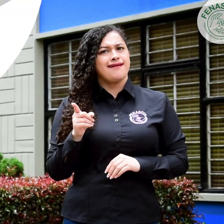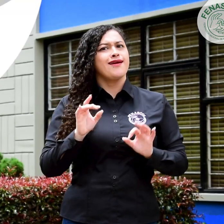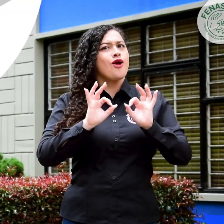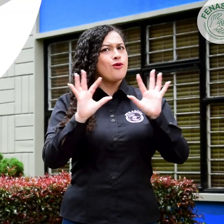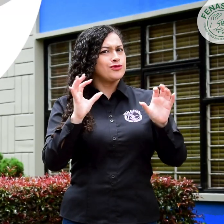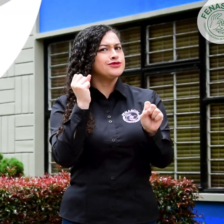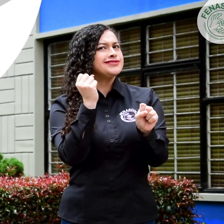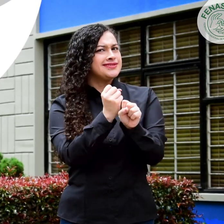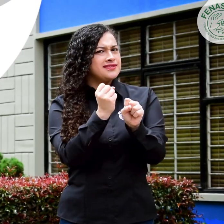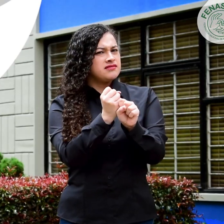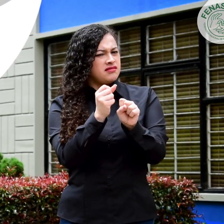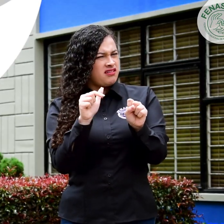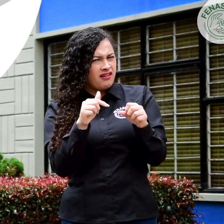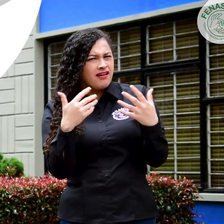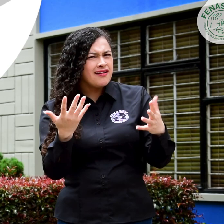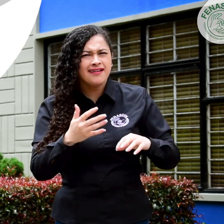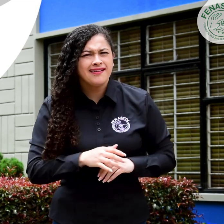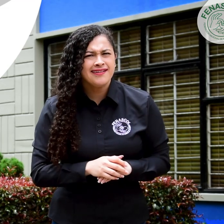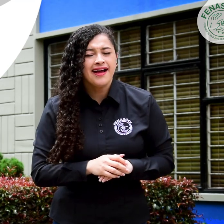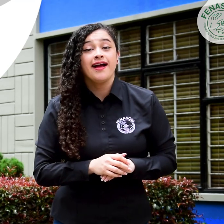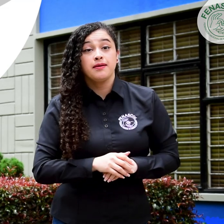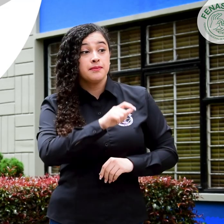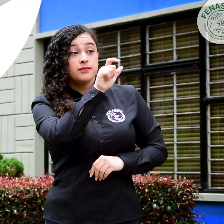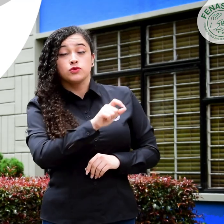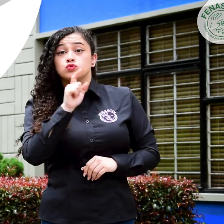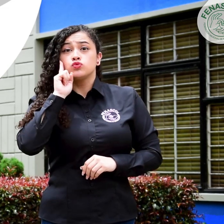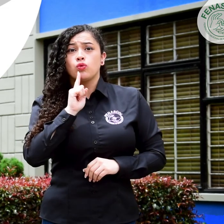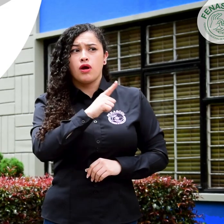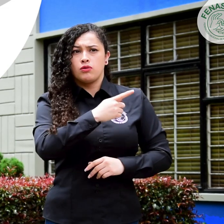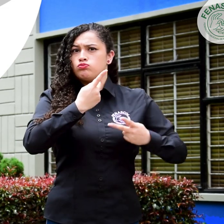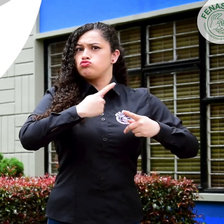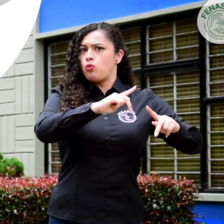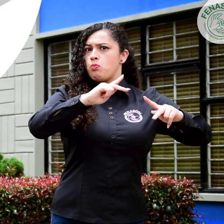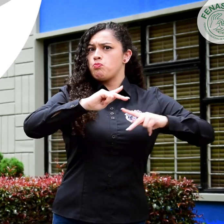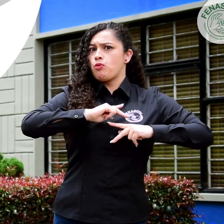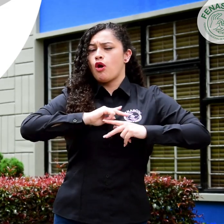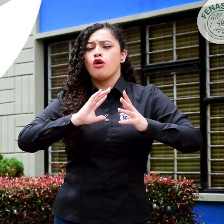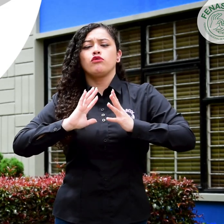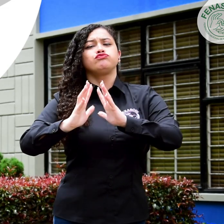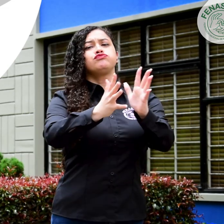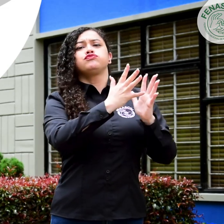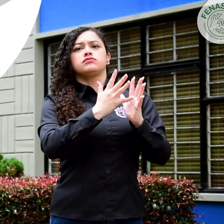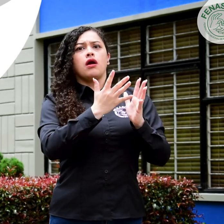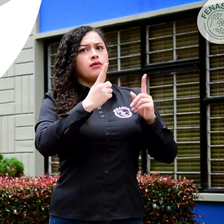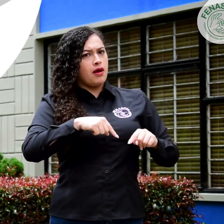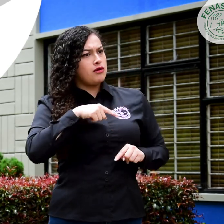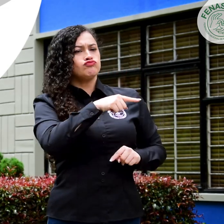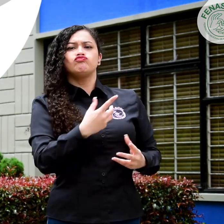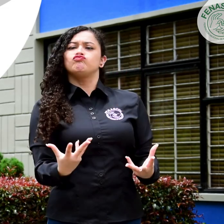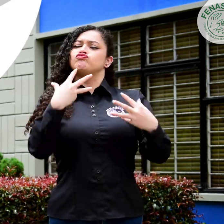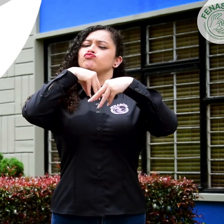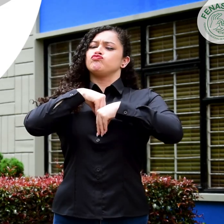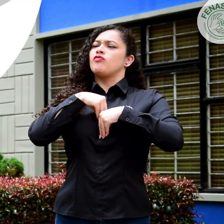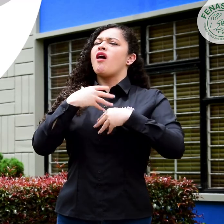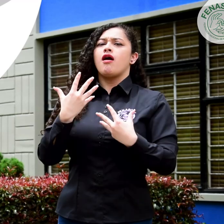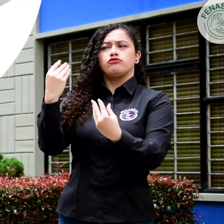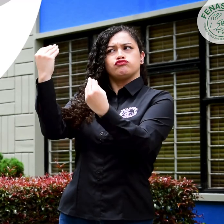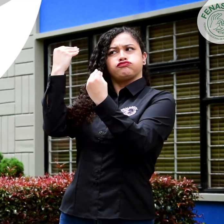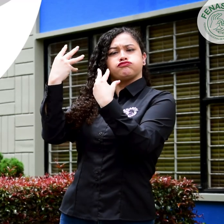Oportunidad laboral. Las personas sordas, usuarios de la lengua de señas que han recibido formación y